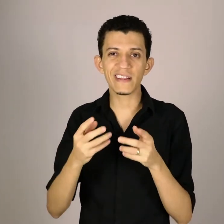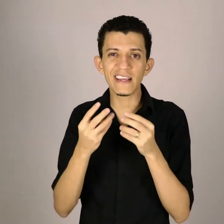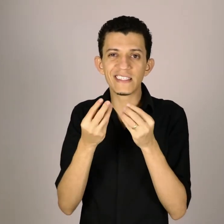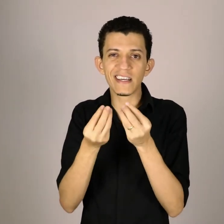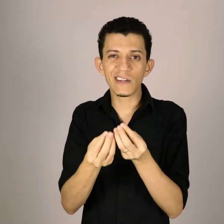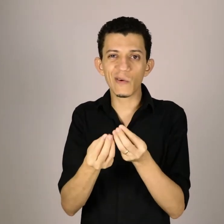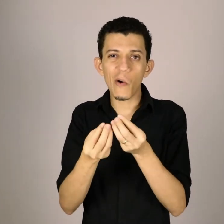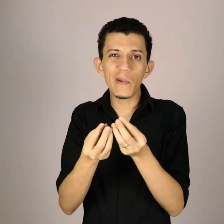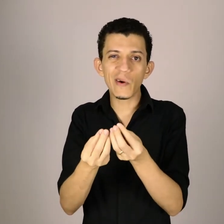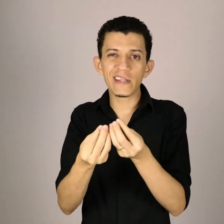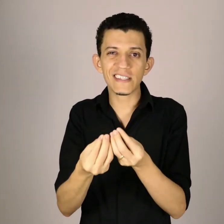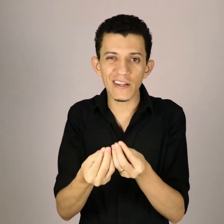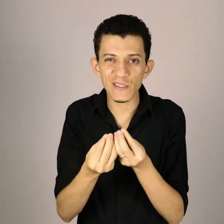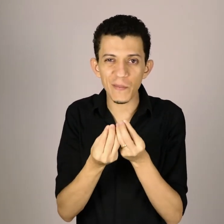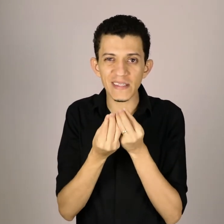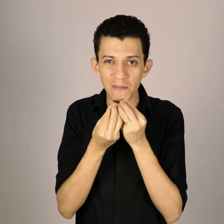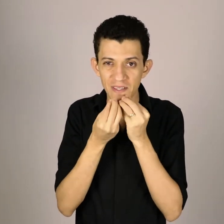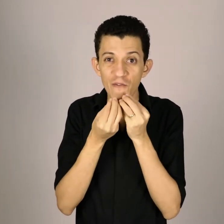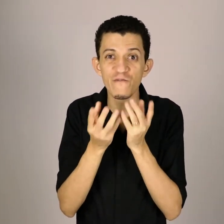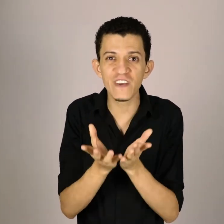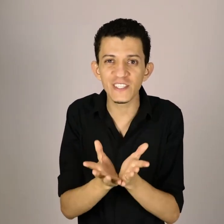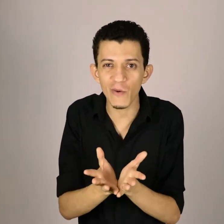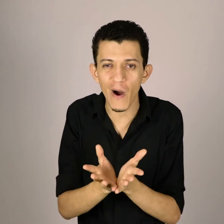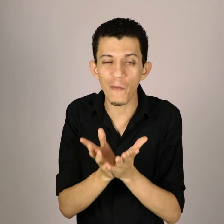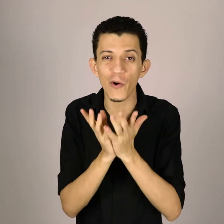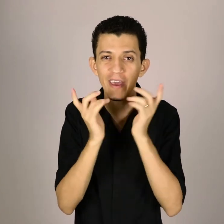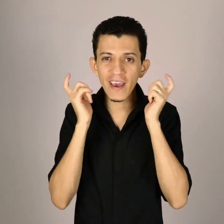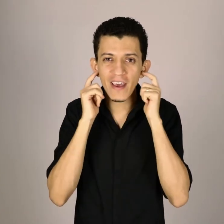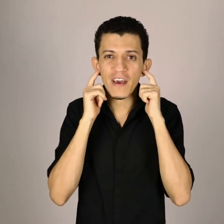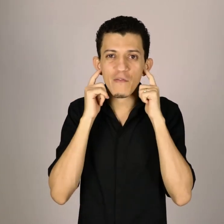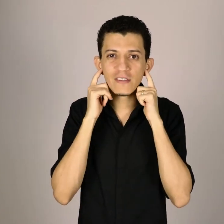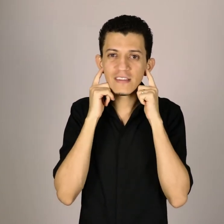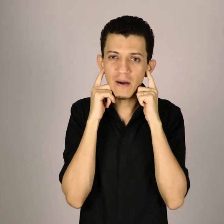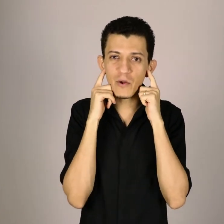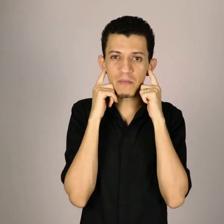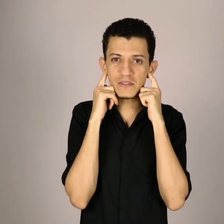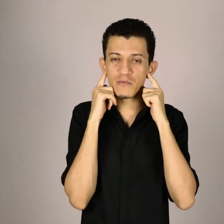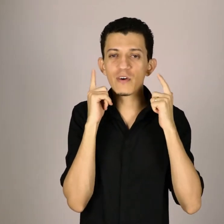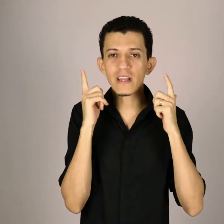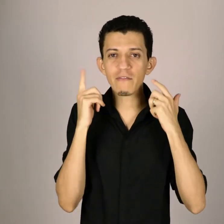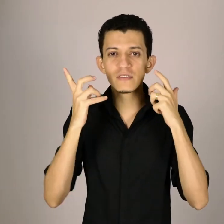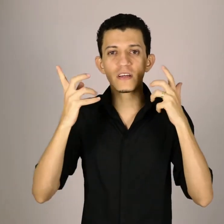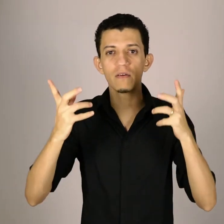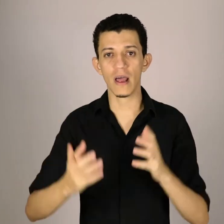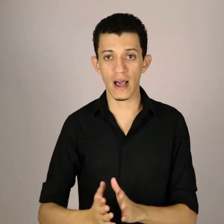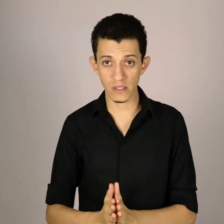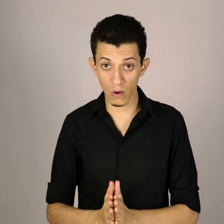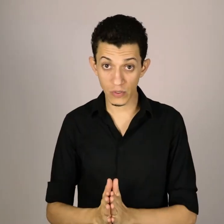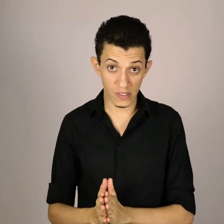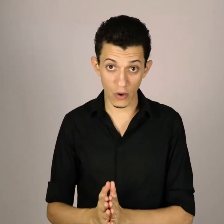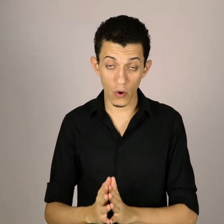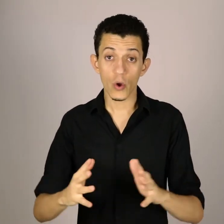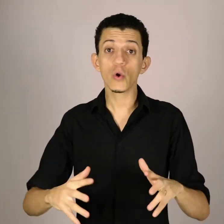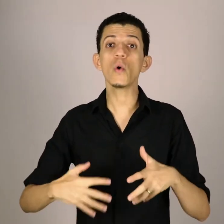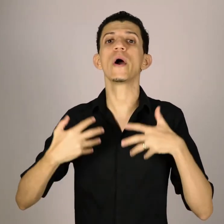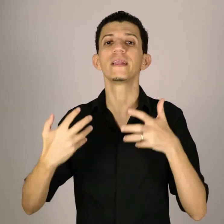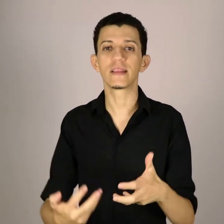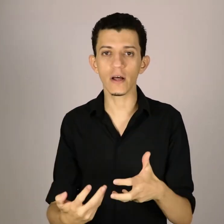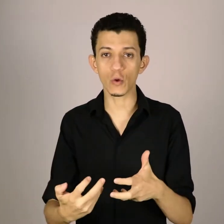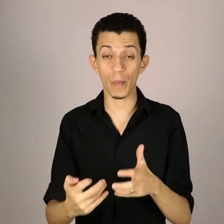deixando ou minorizando a sua percepção visual, porque você está muito mais confortável usando a sua audição. No entanto, para